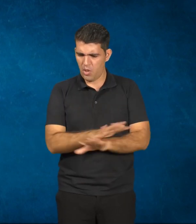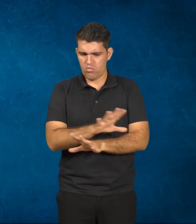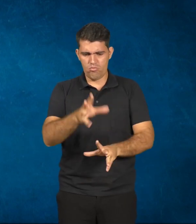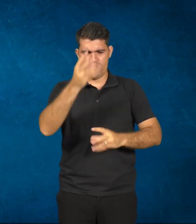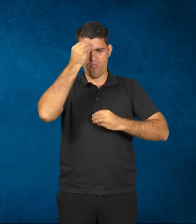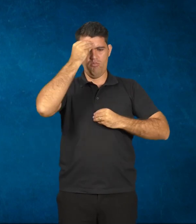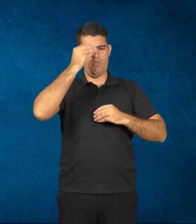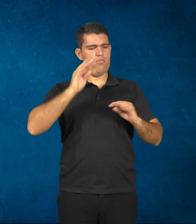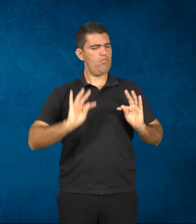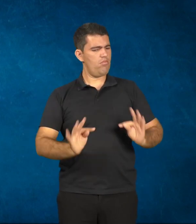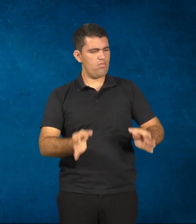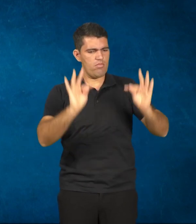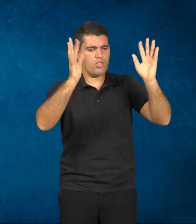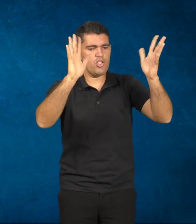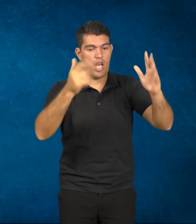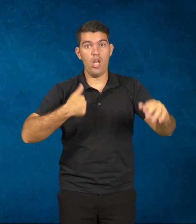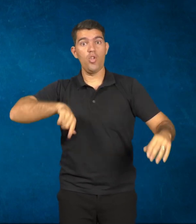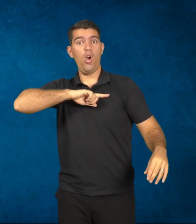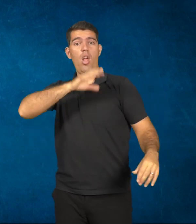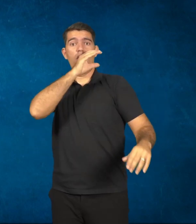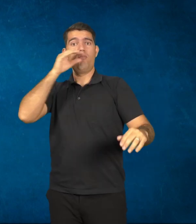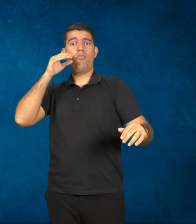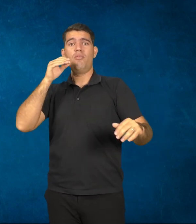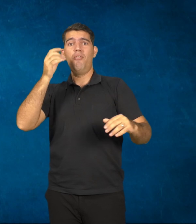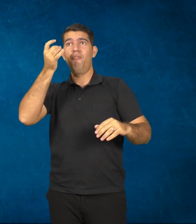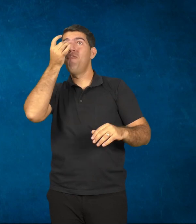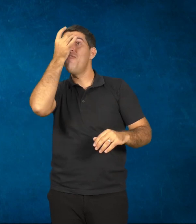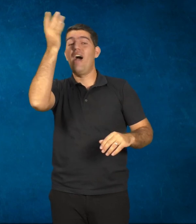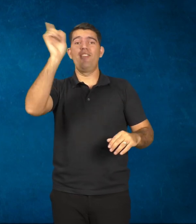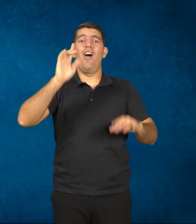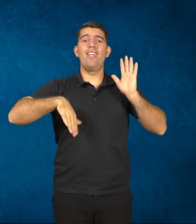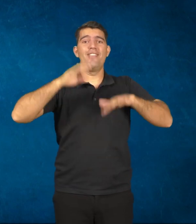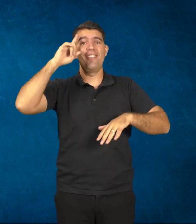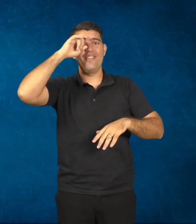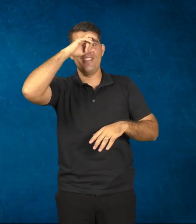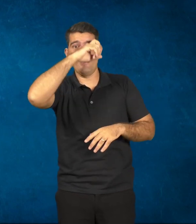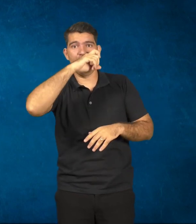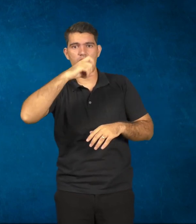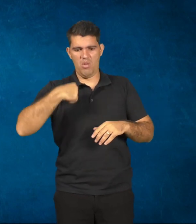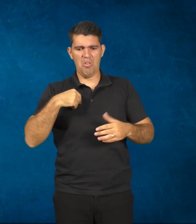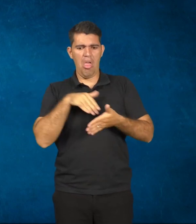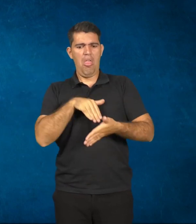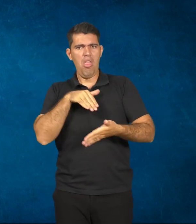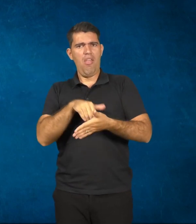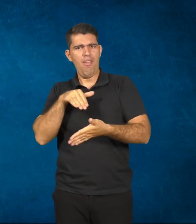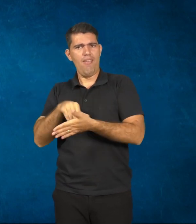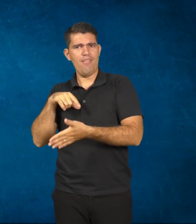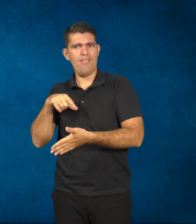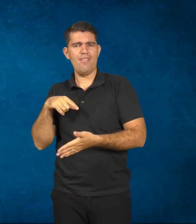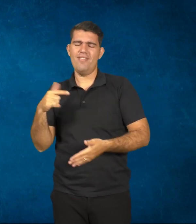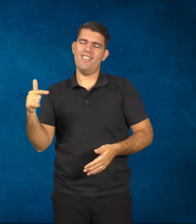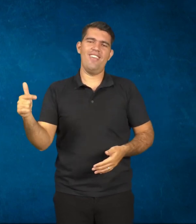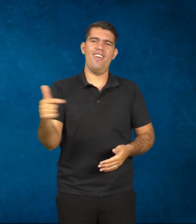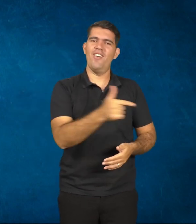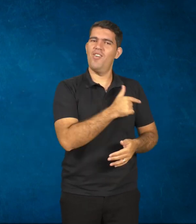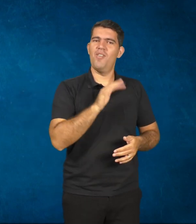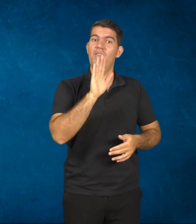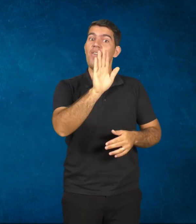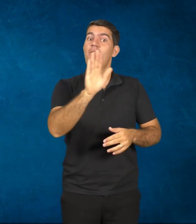facilidade do que nós adultos. Isso é fato. Mas isso não significa impossibilidade ou limite. Então, a autoestima do professor também precisa